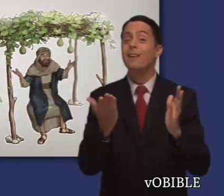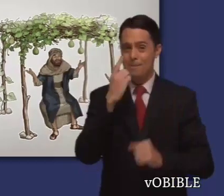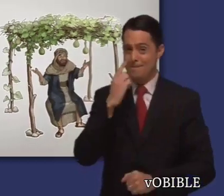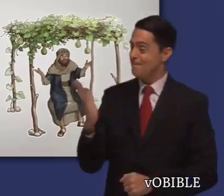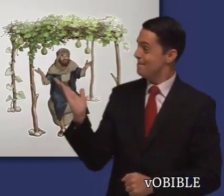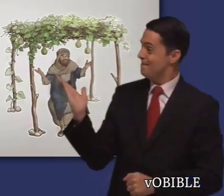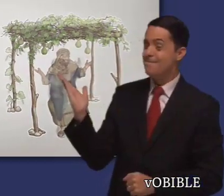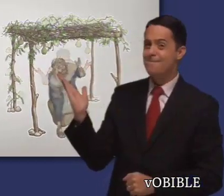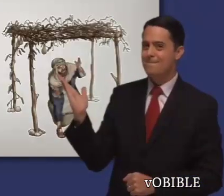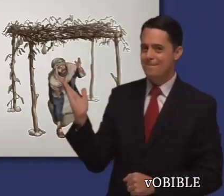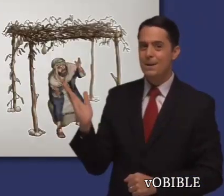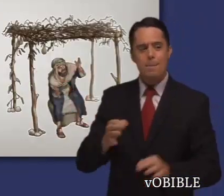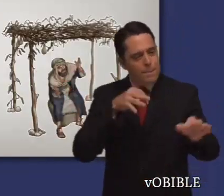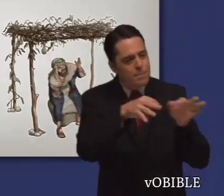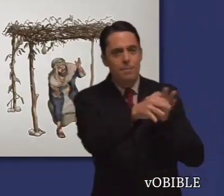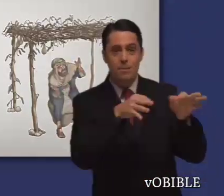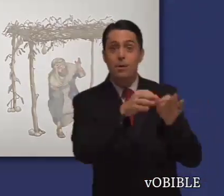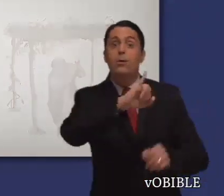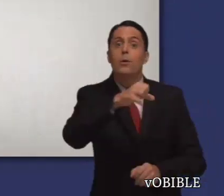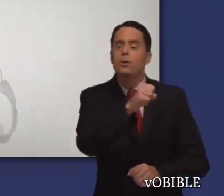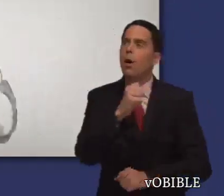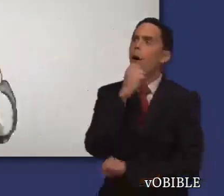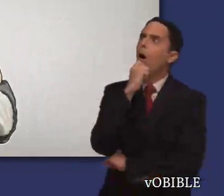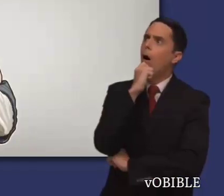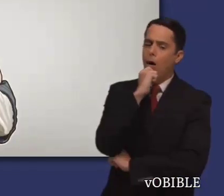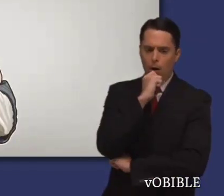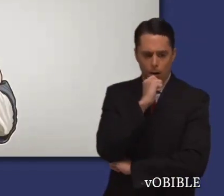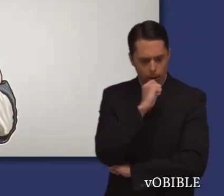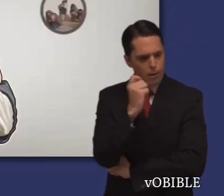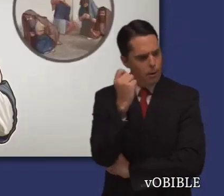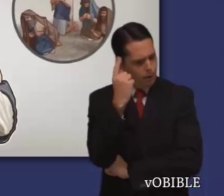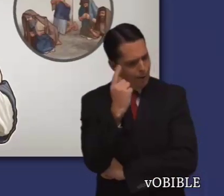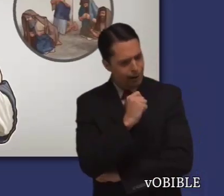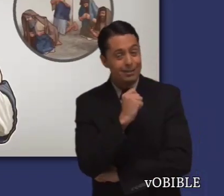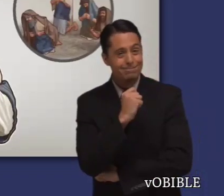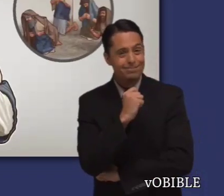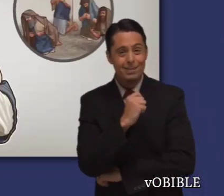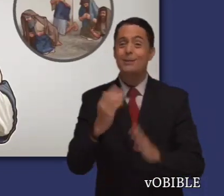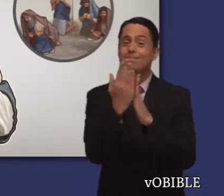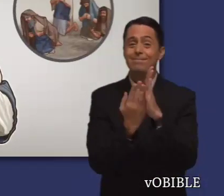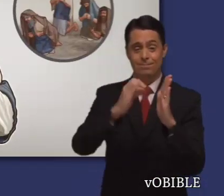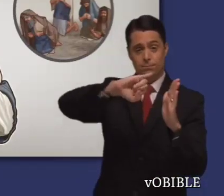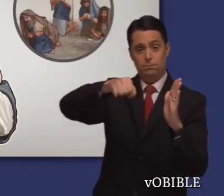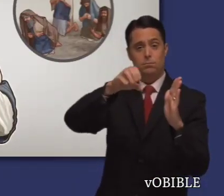vinatera y un gusano para enseñarle una valiosa lección sobre el amor leal y la compasión.